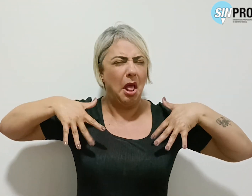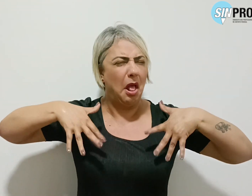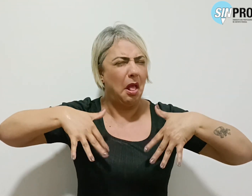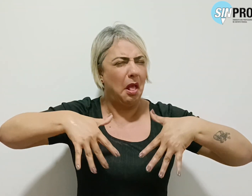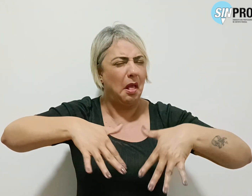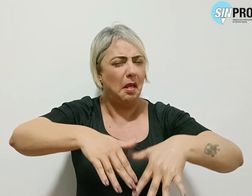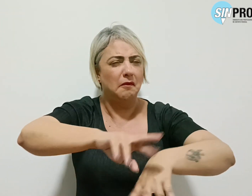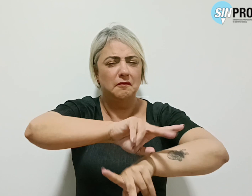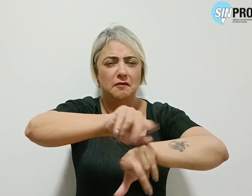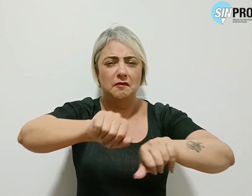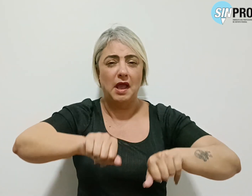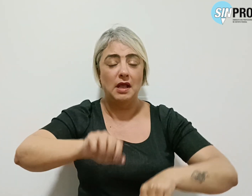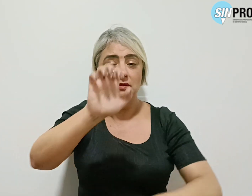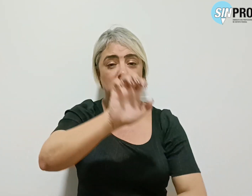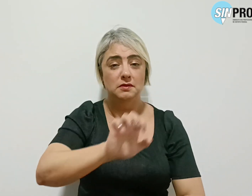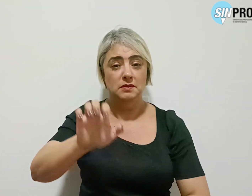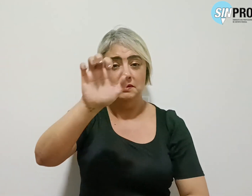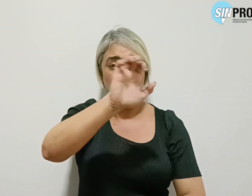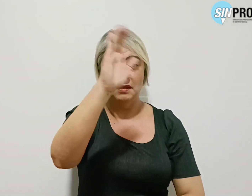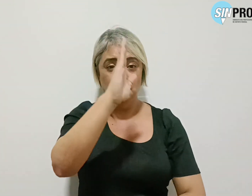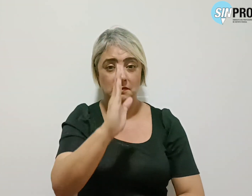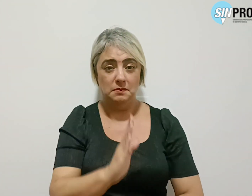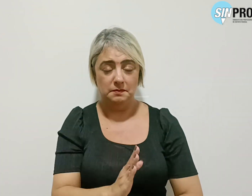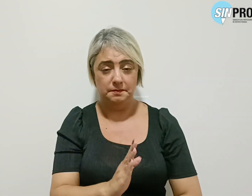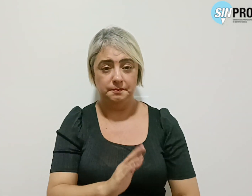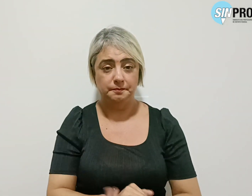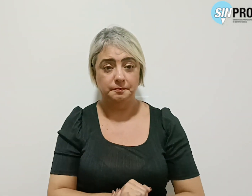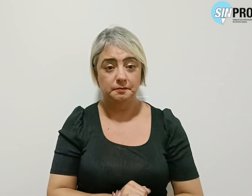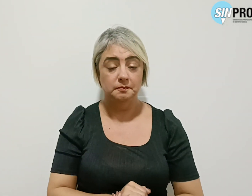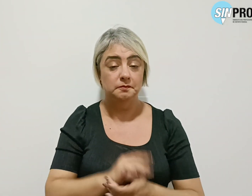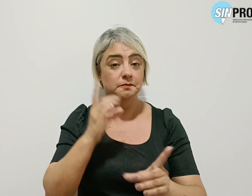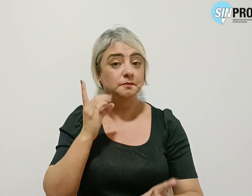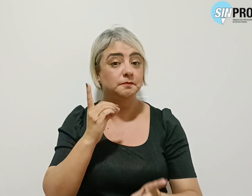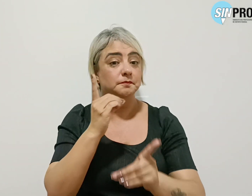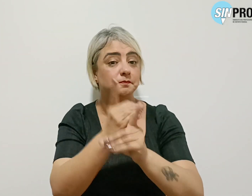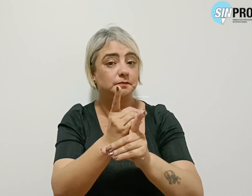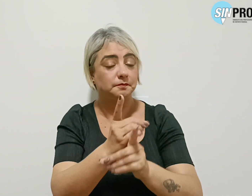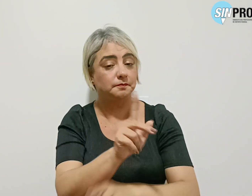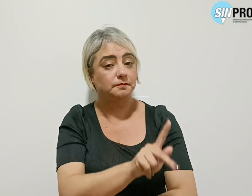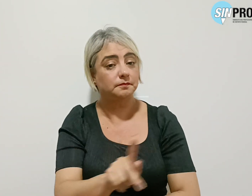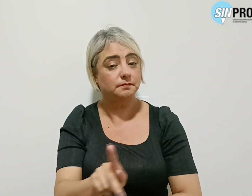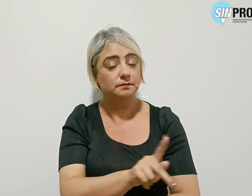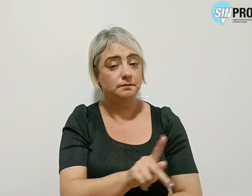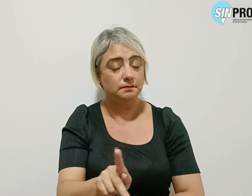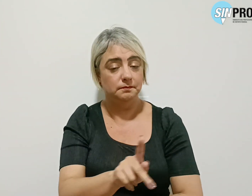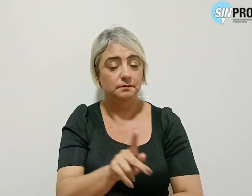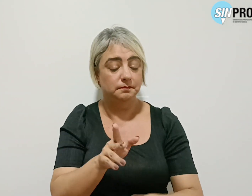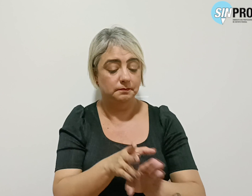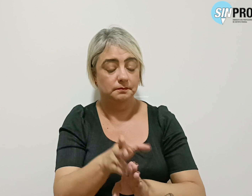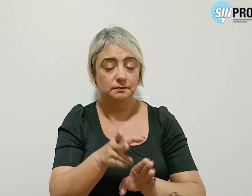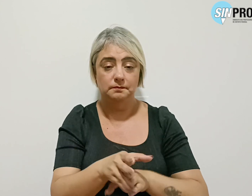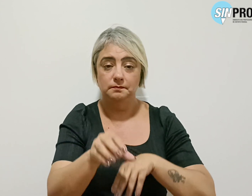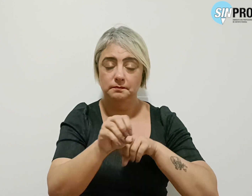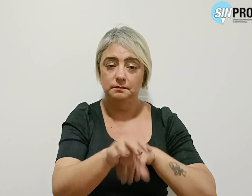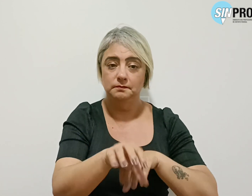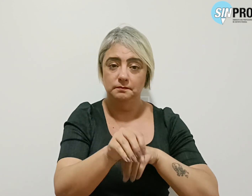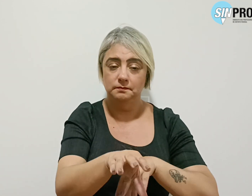de vários estados do Brasil. O encontro de professores e orientadores educacionais do